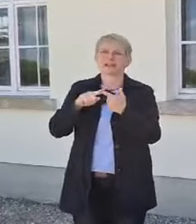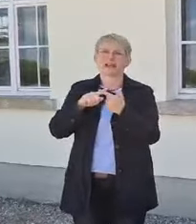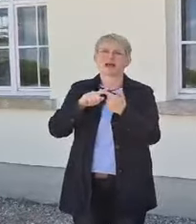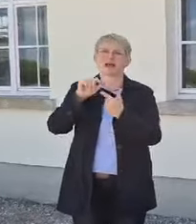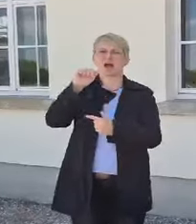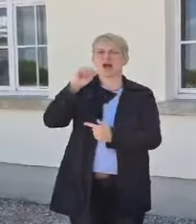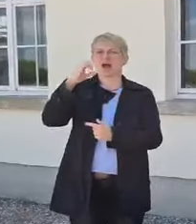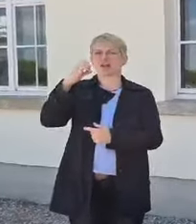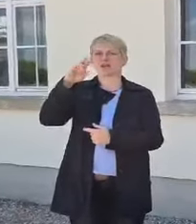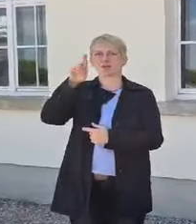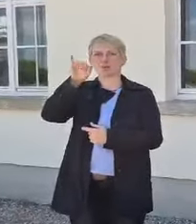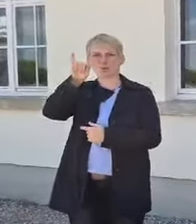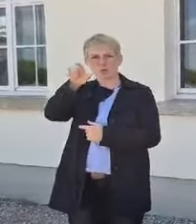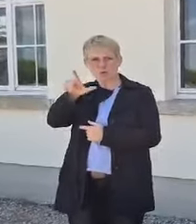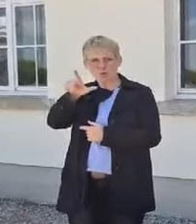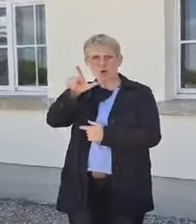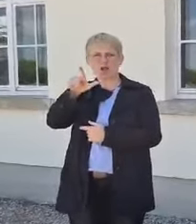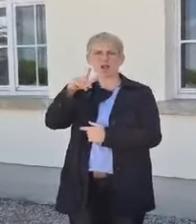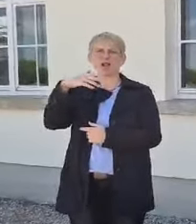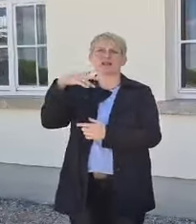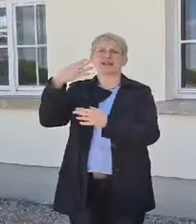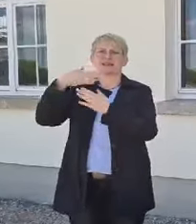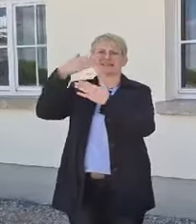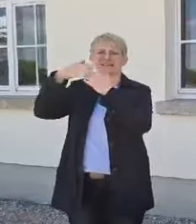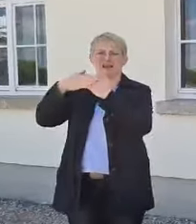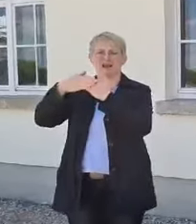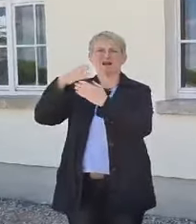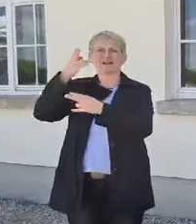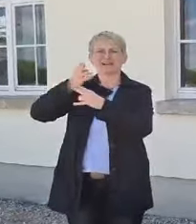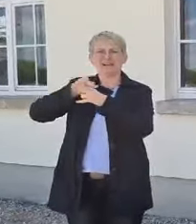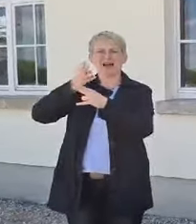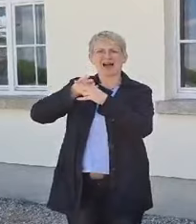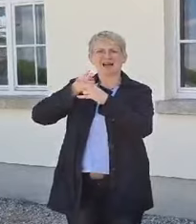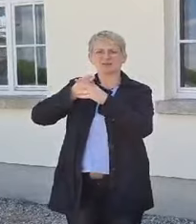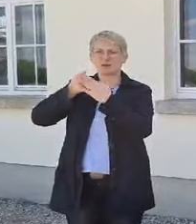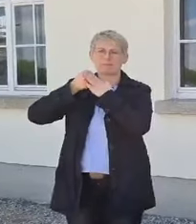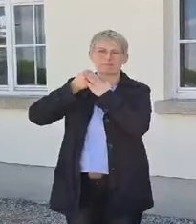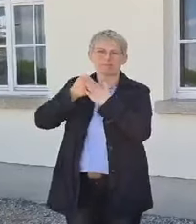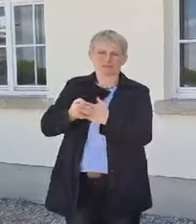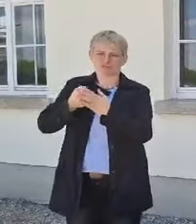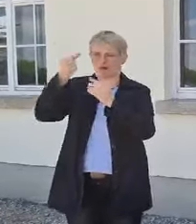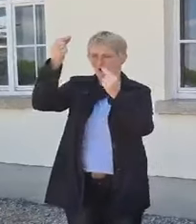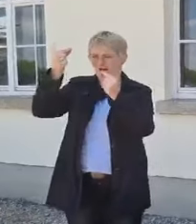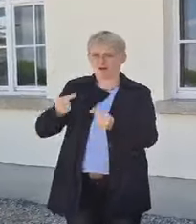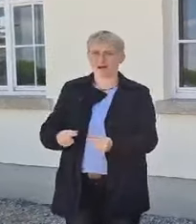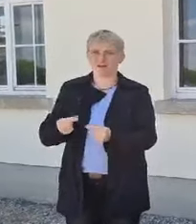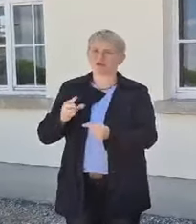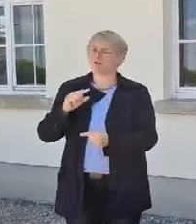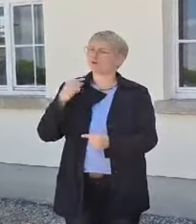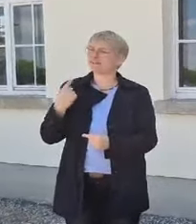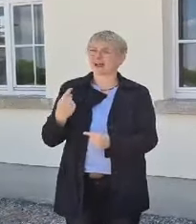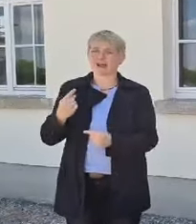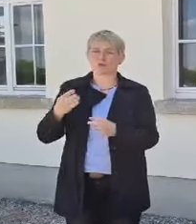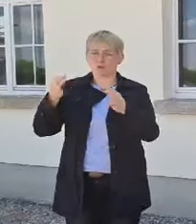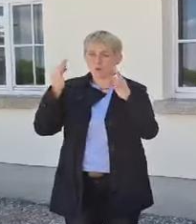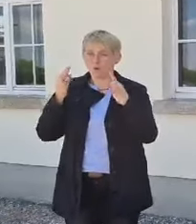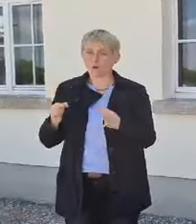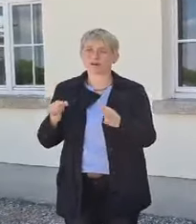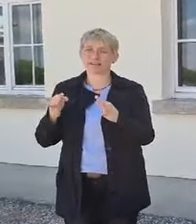Glas auf Press sparen. Und ein besonders beeindruckendes Bild haben wir im Original in der Gedenkstätte